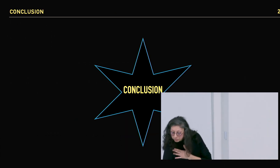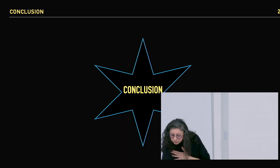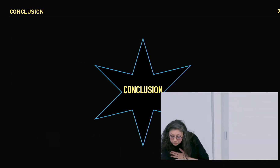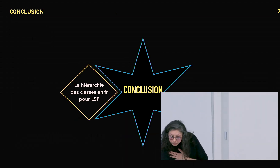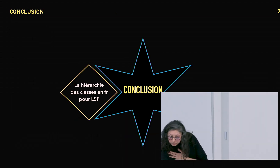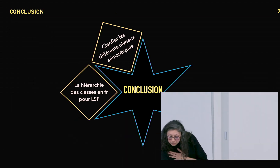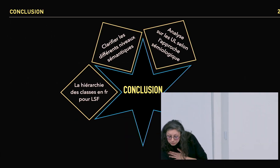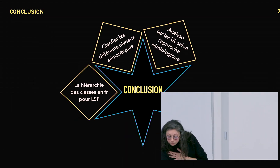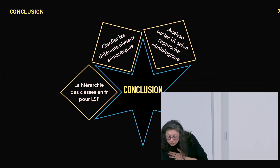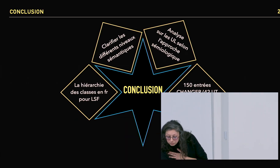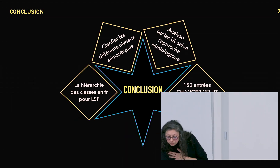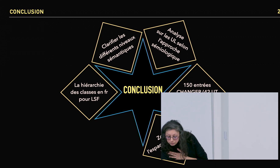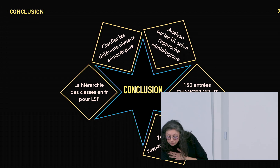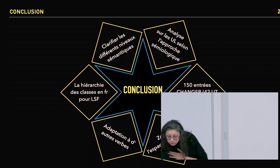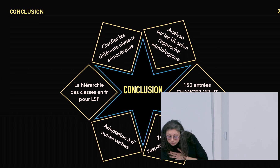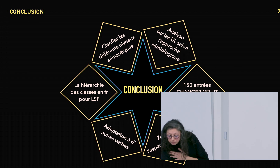En conclusion,